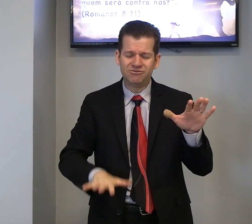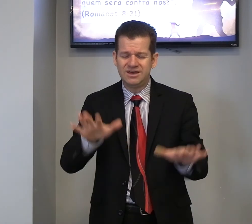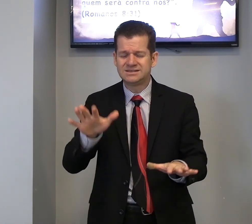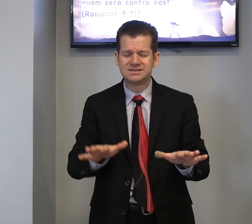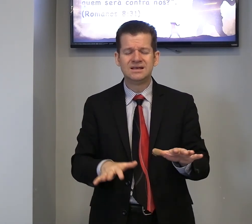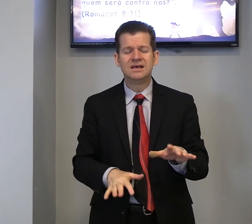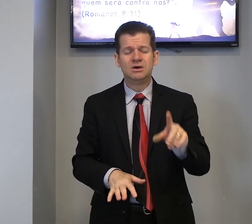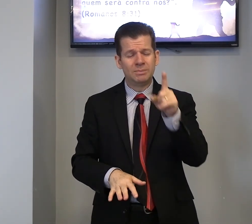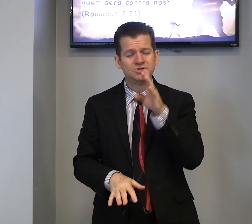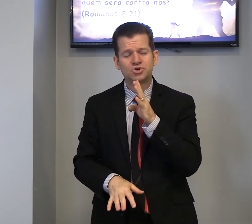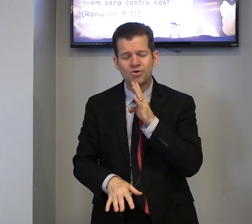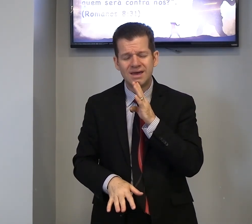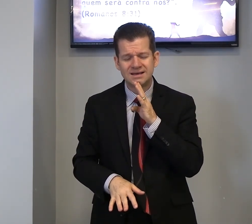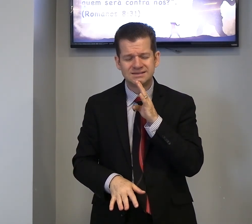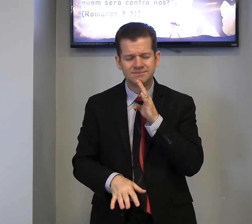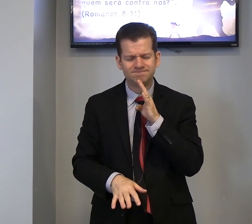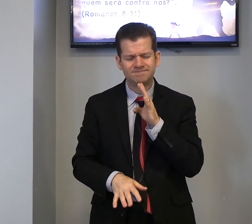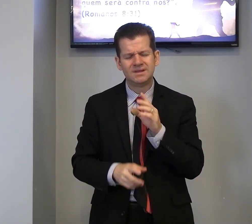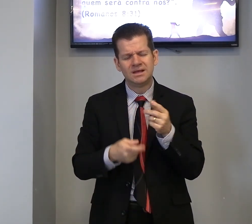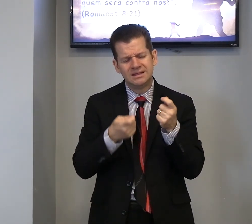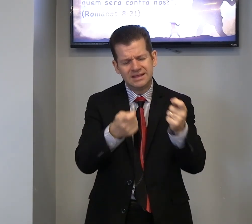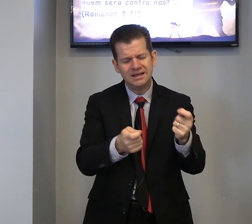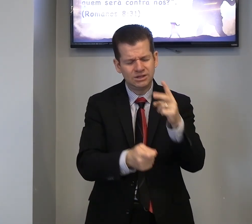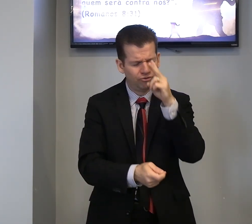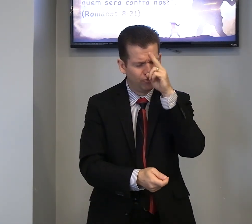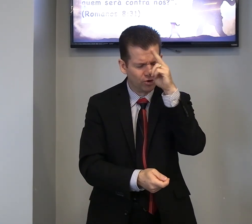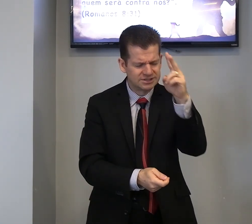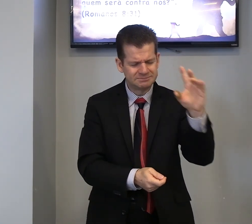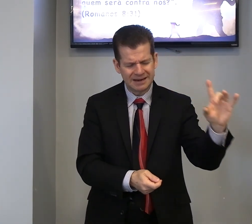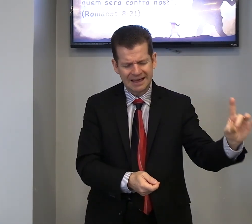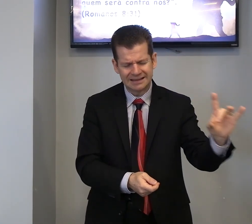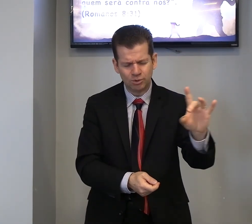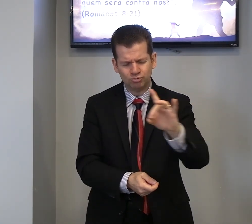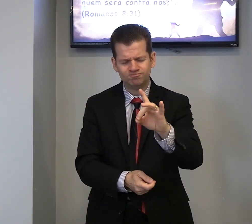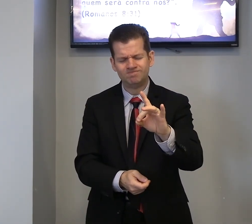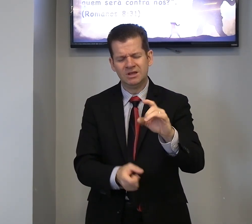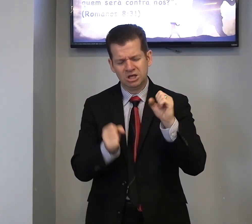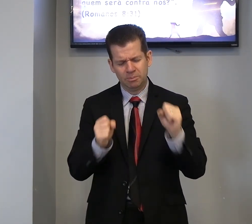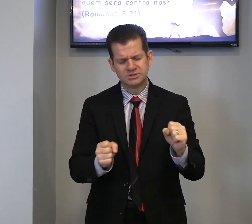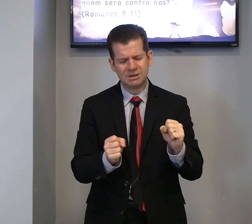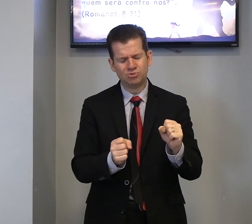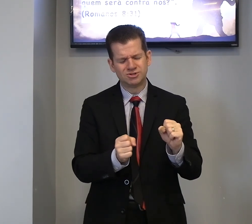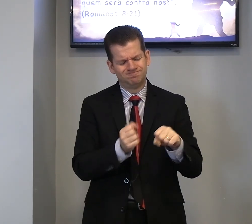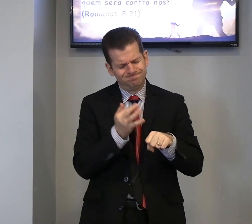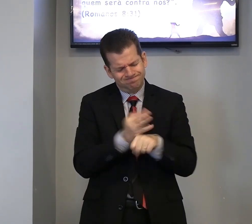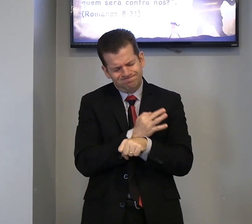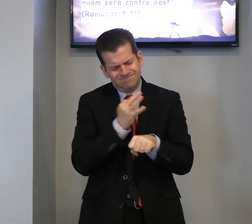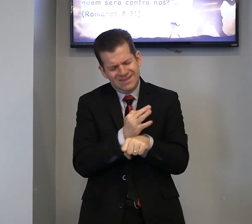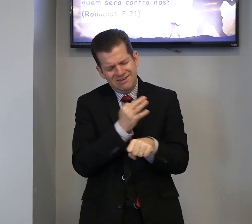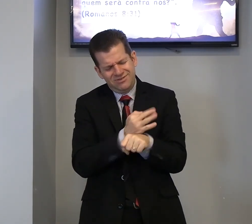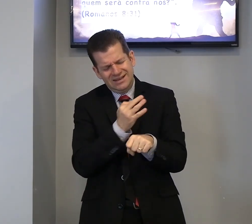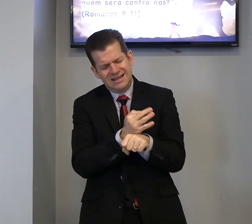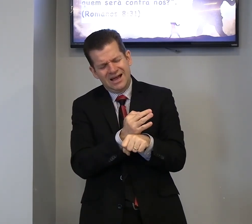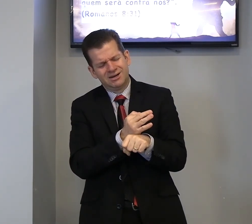talvez, mas os já conhecem, deitam forças, para cada um, possamos, enfrentar,